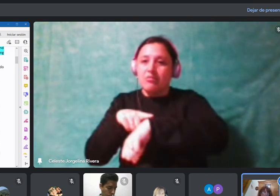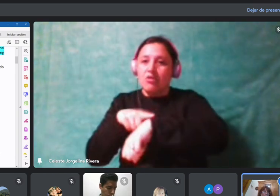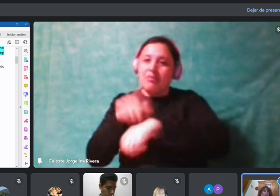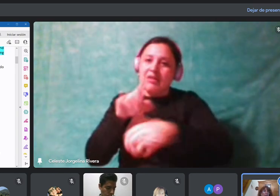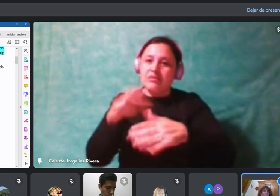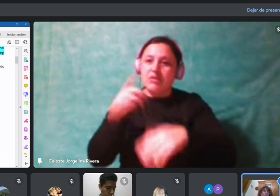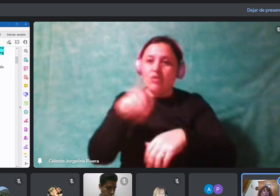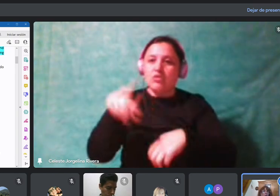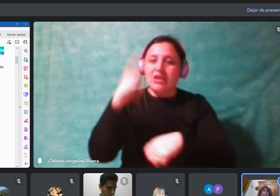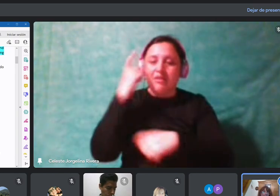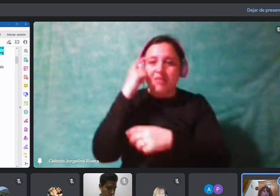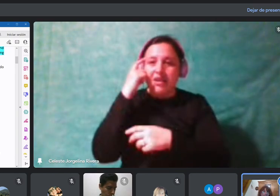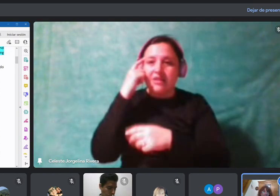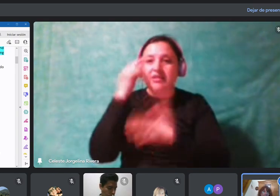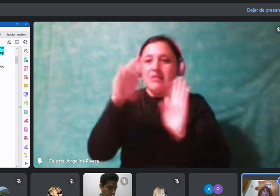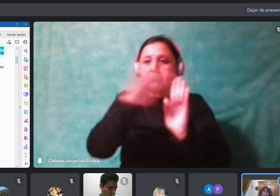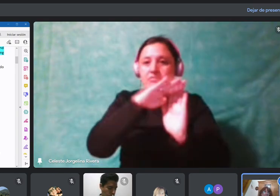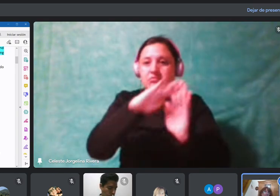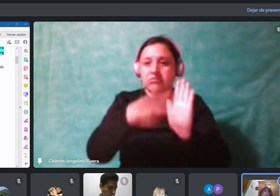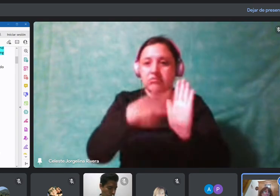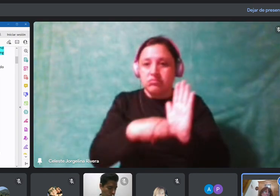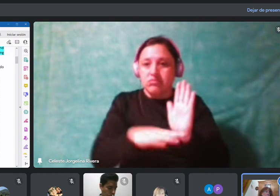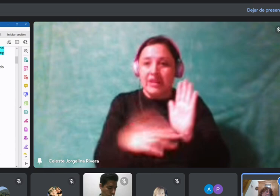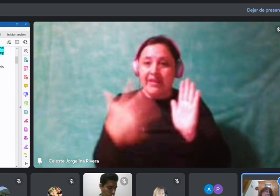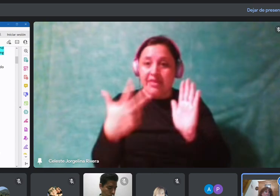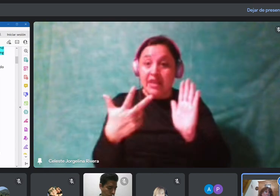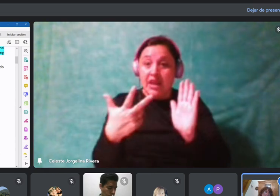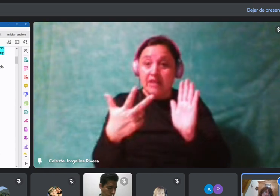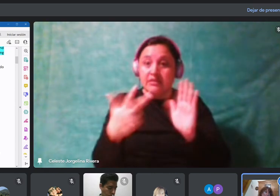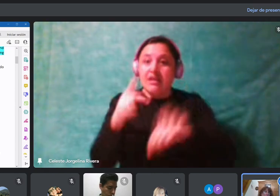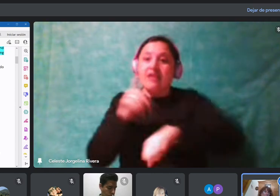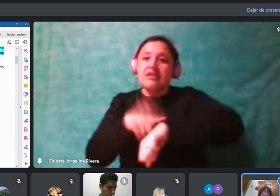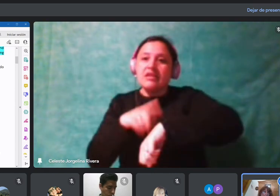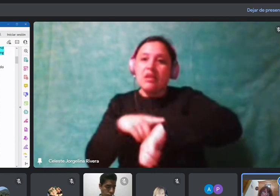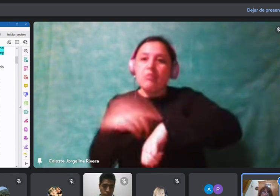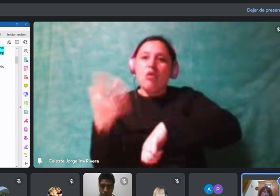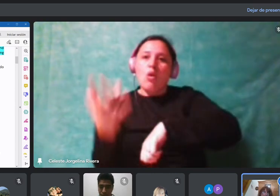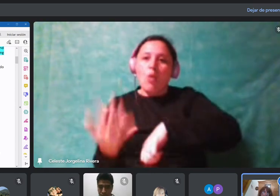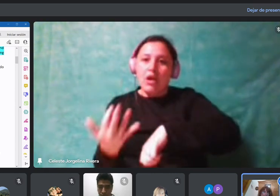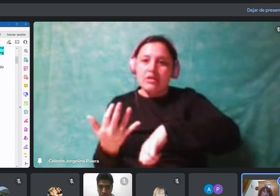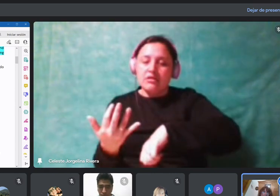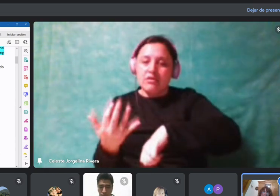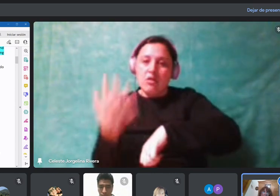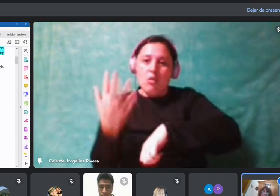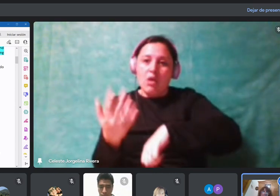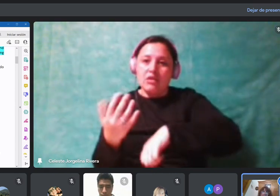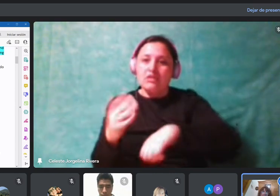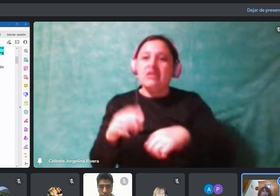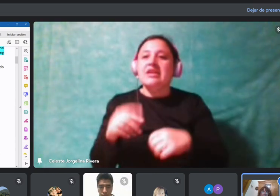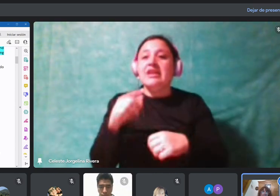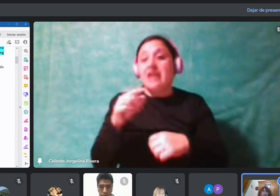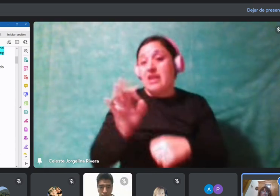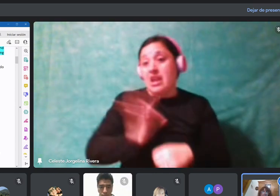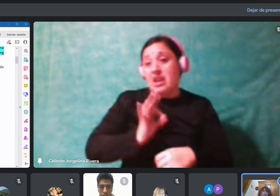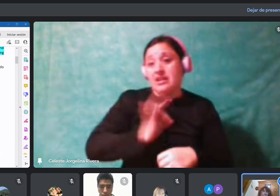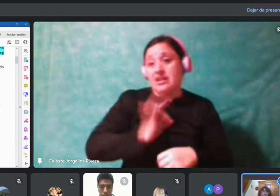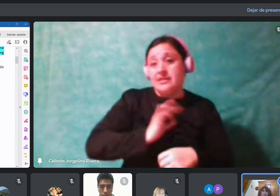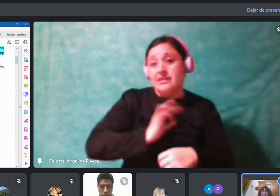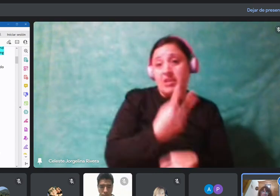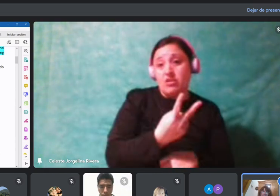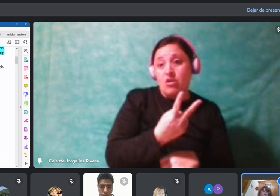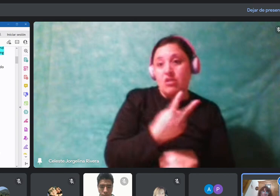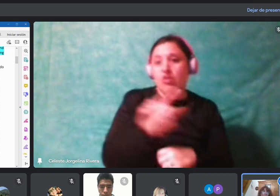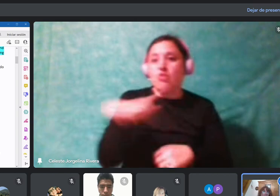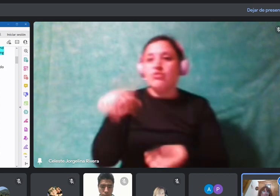para después regularse. Lo máximo van a ser dos horas. ¿Sí? Así que, bueno,